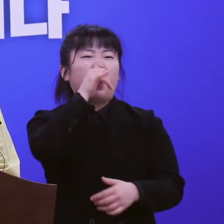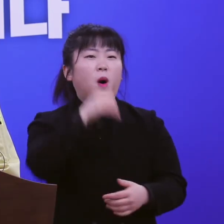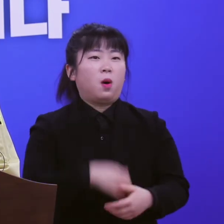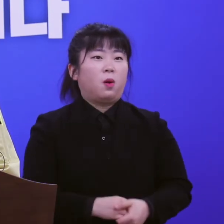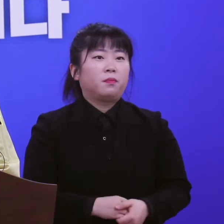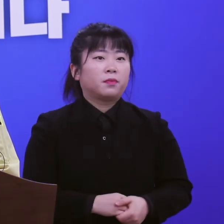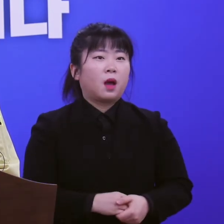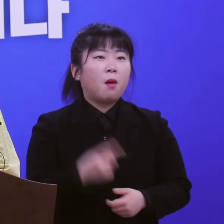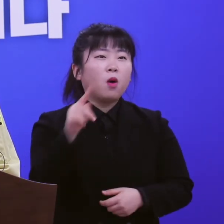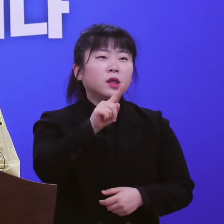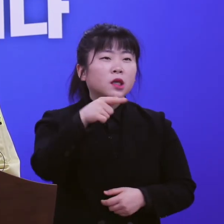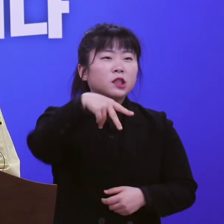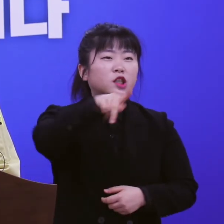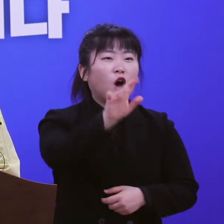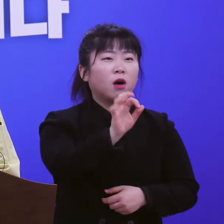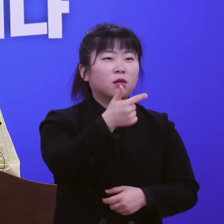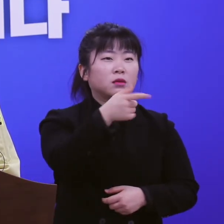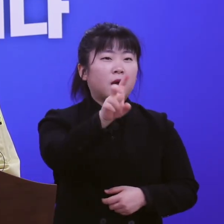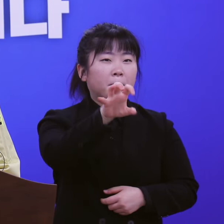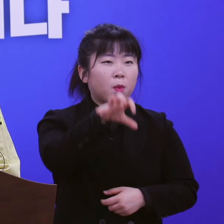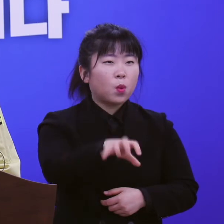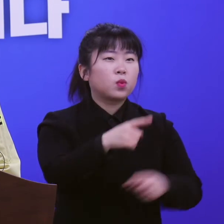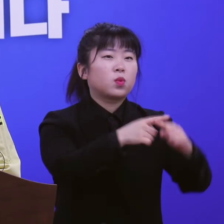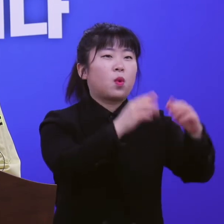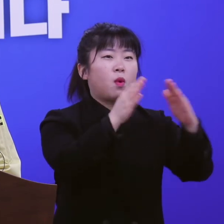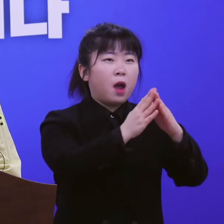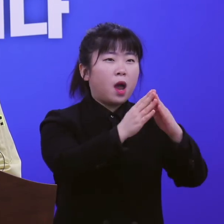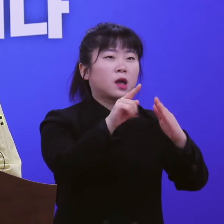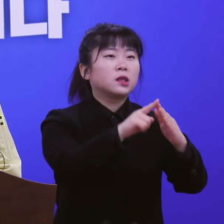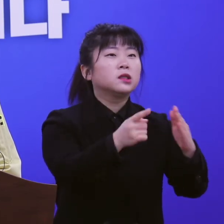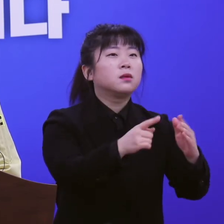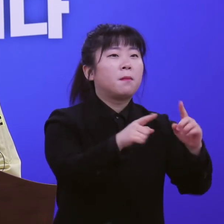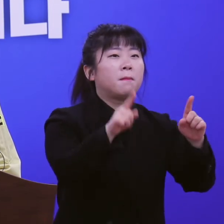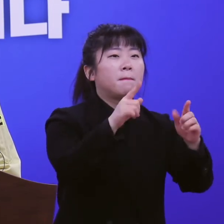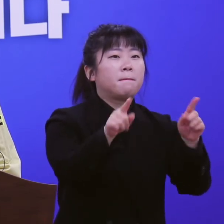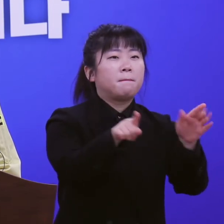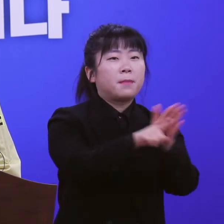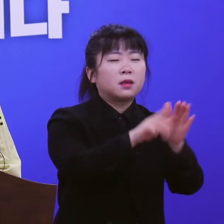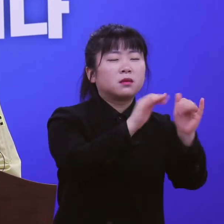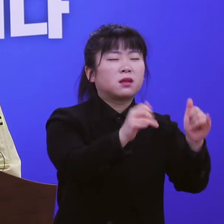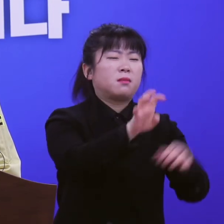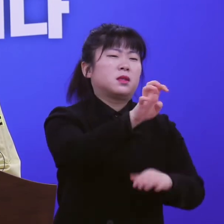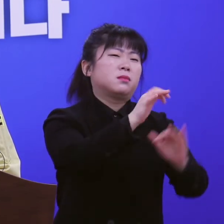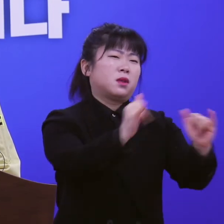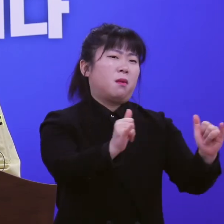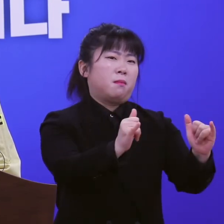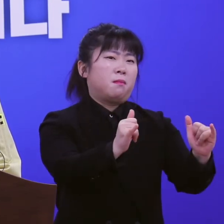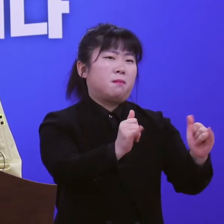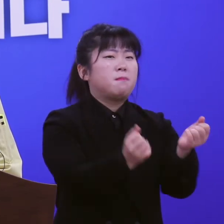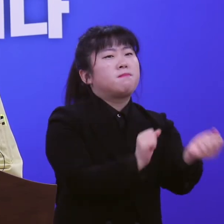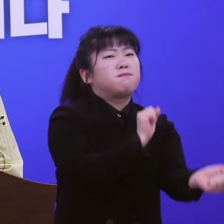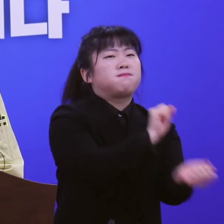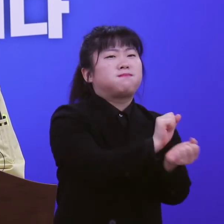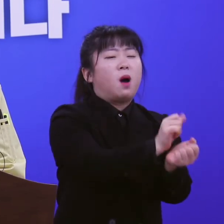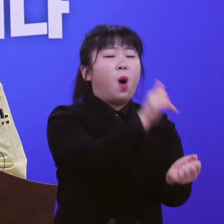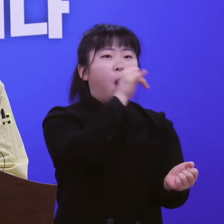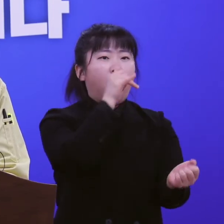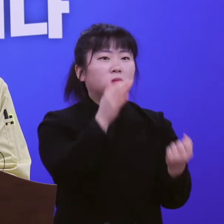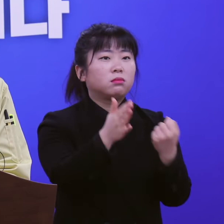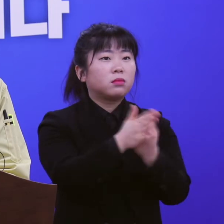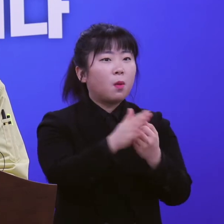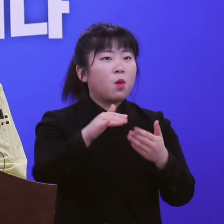성남의 한 교회에서도 신도 40명이 확진되는 사례도 발생하였습니다. 우리도는